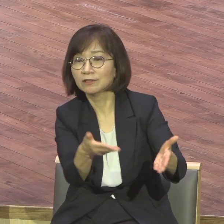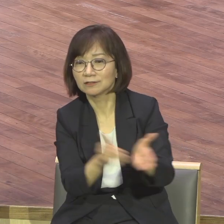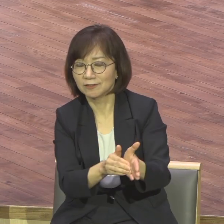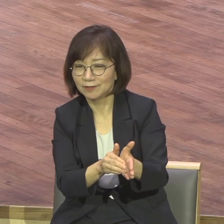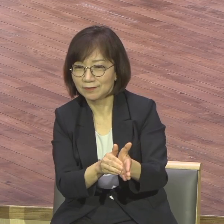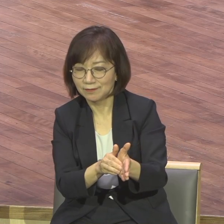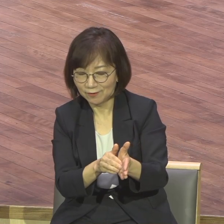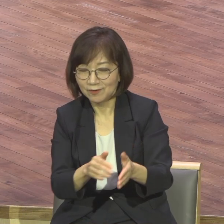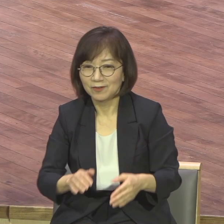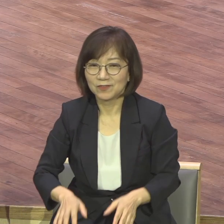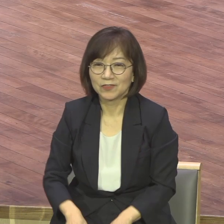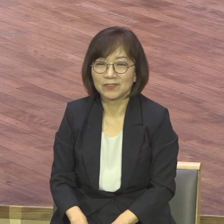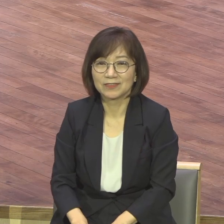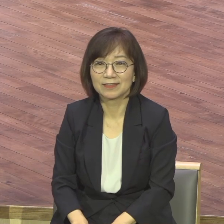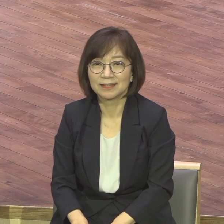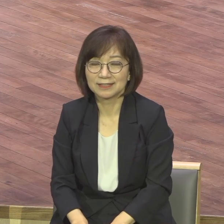그 결과